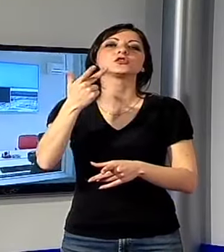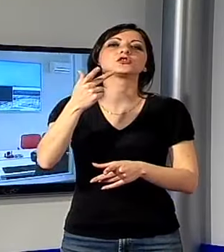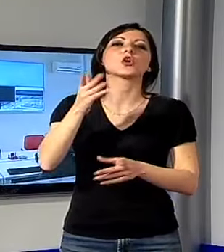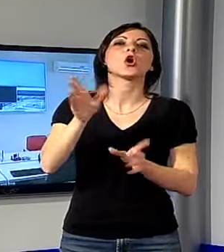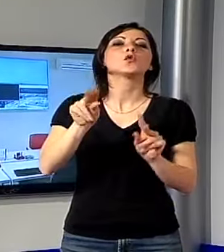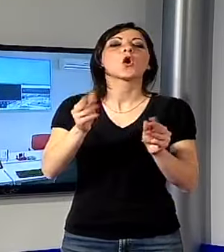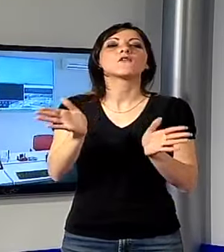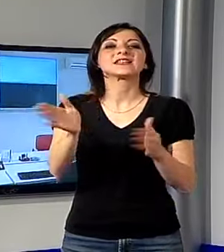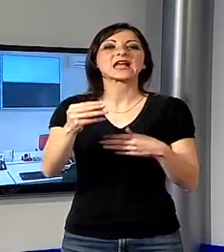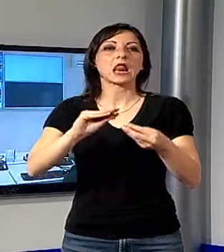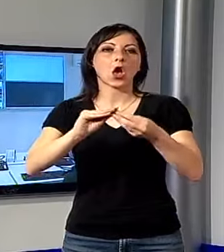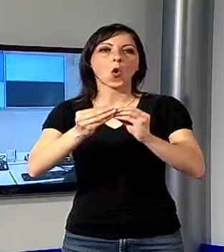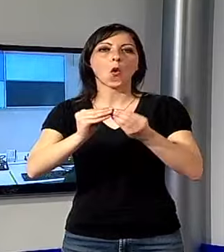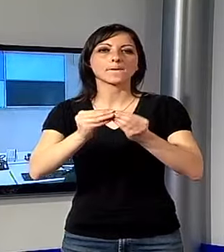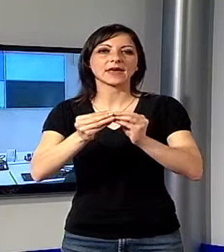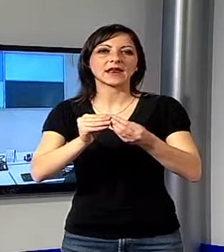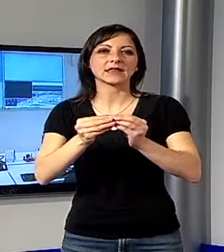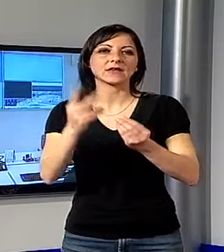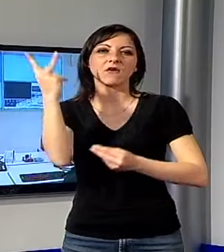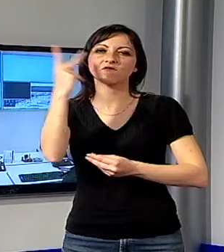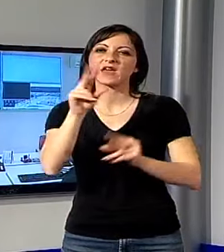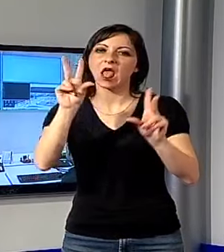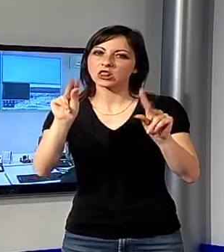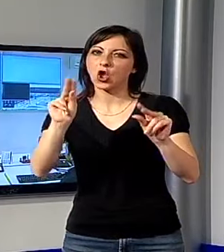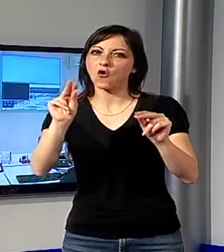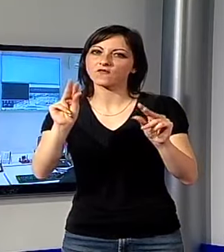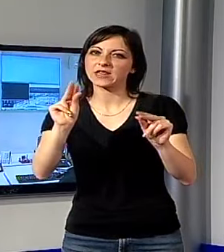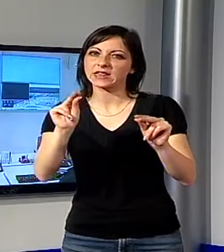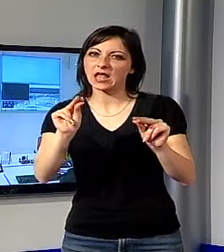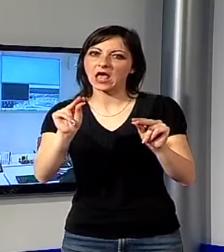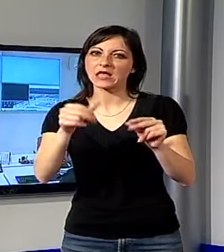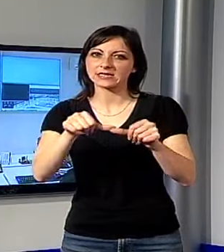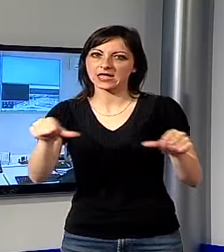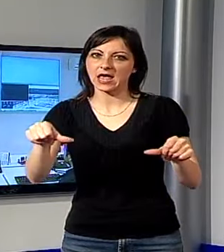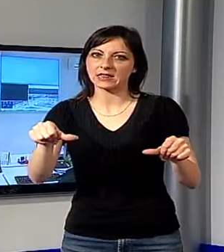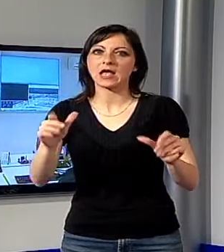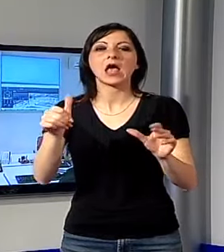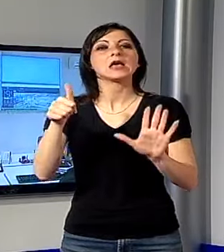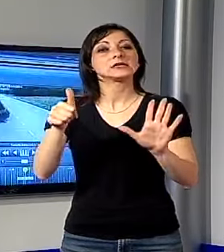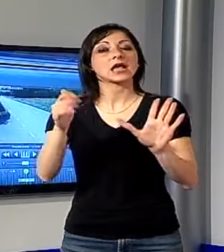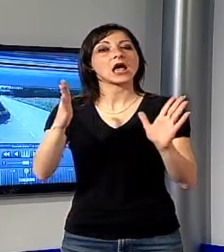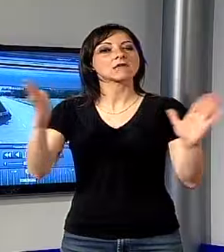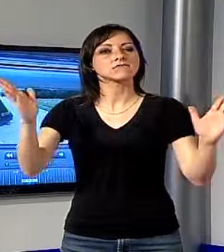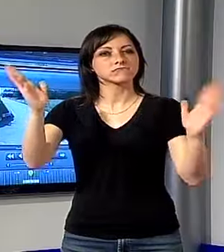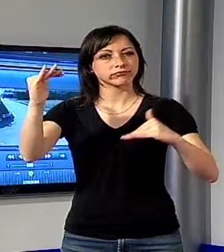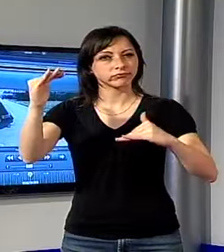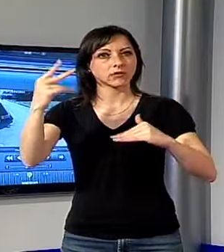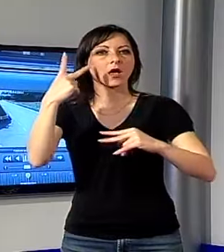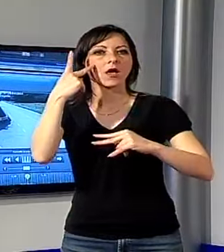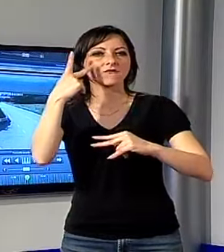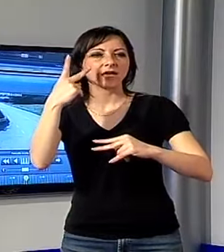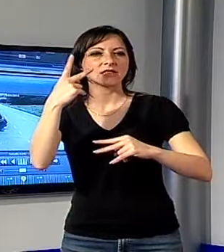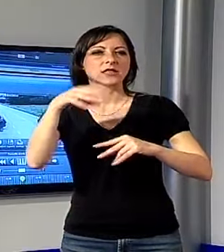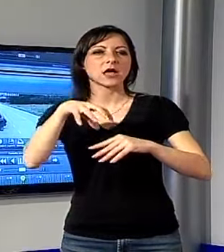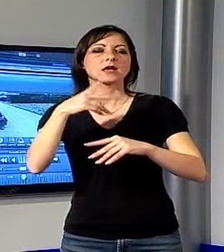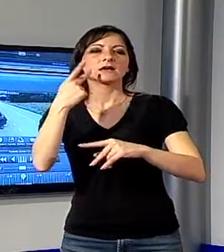la nuova sala operativa che costituisce la vera novità e il fulcro della sede. Sei grandi schermi attraverso i quali il personale in